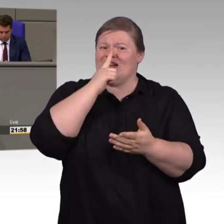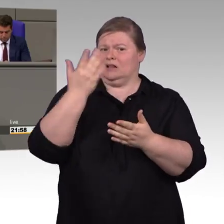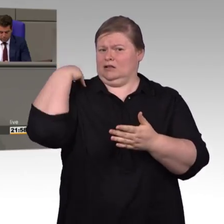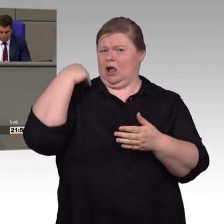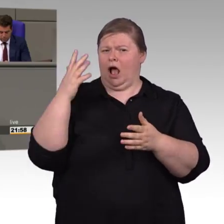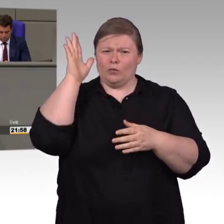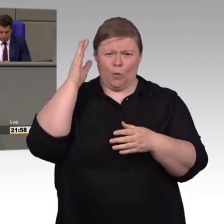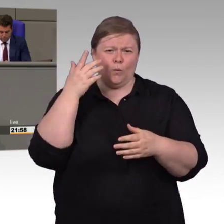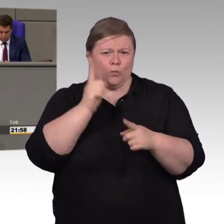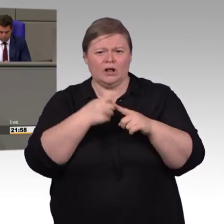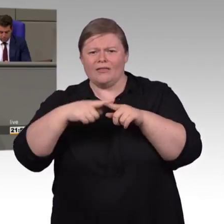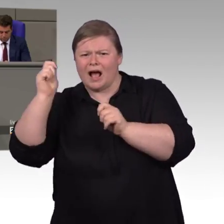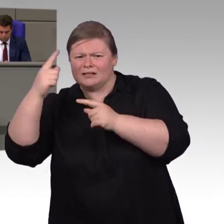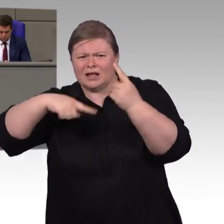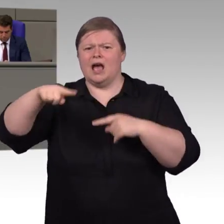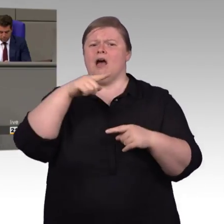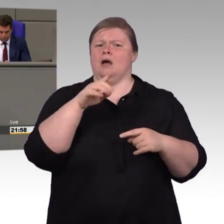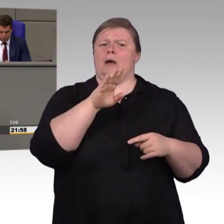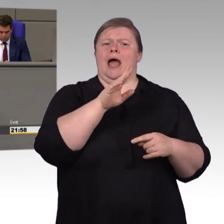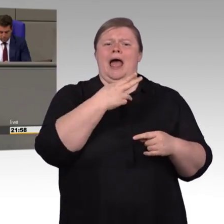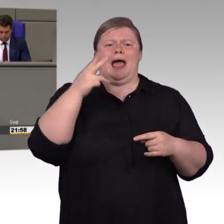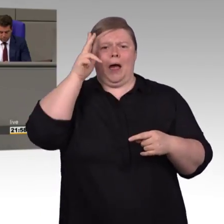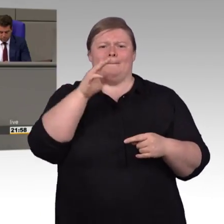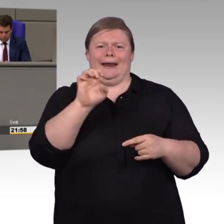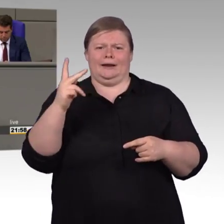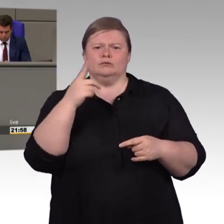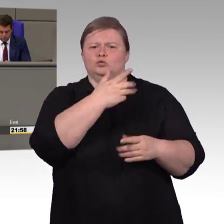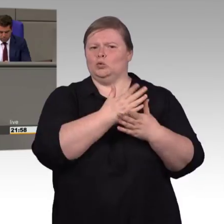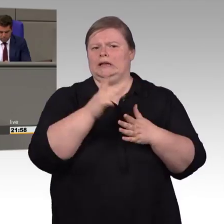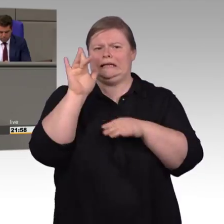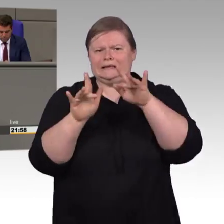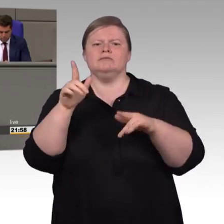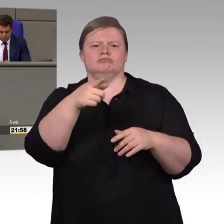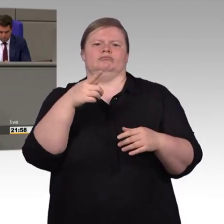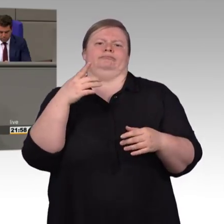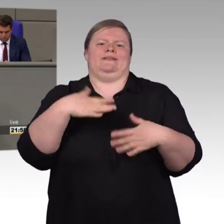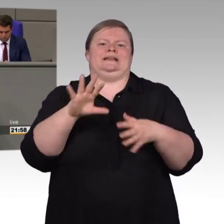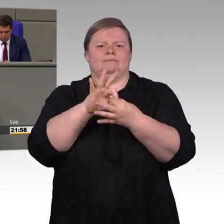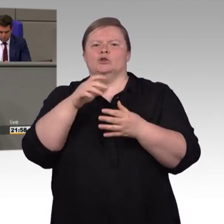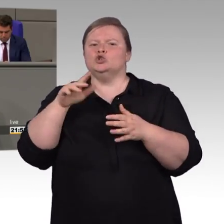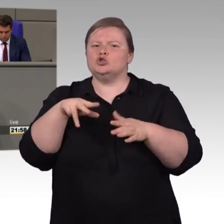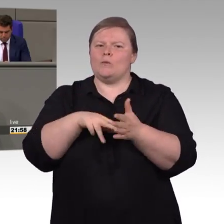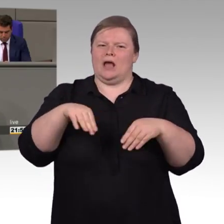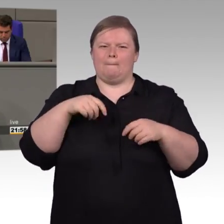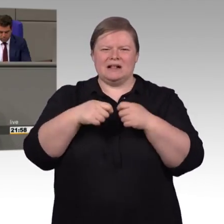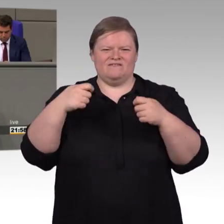Wie lief denn die Beteiligung bei der Erstellung Ihres Gesetzentwurfes ab, liebe Regierungsfraktionen? Sie sagen, Sie hätten die Verbände umfänglich